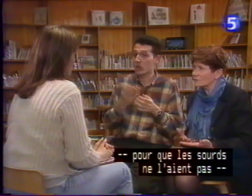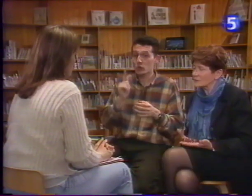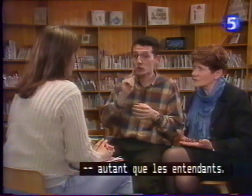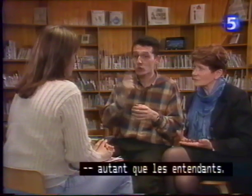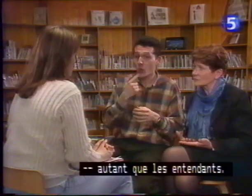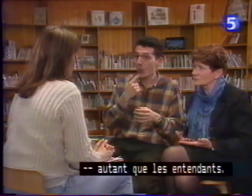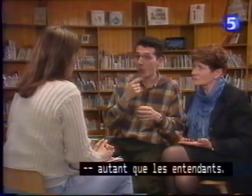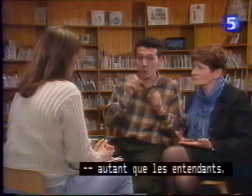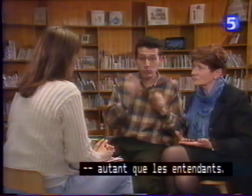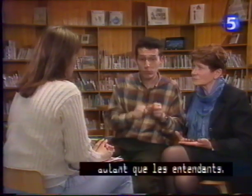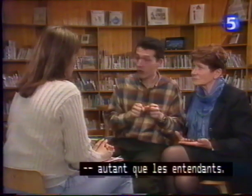les entendants.